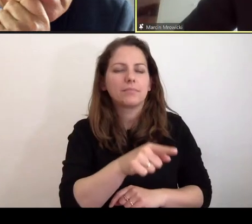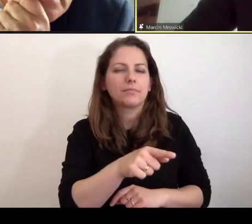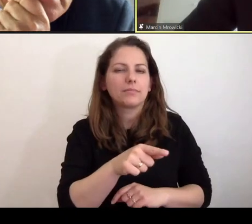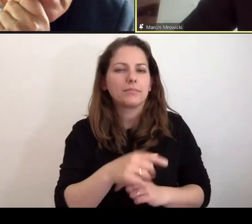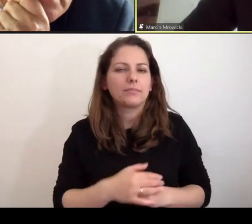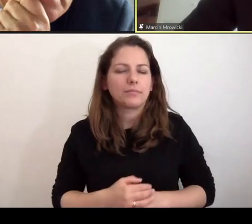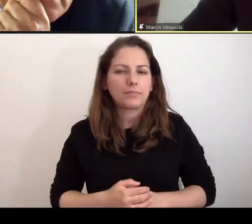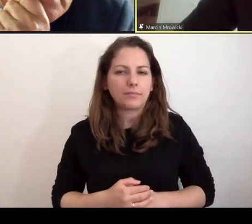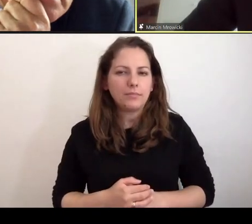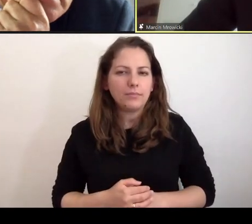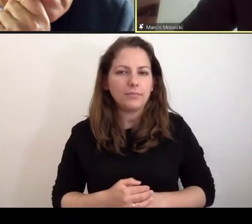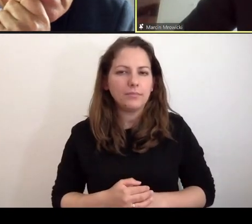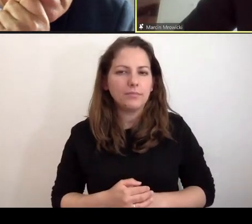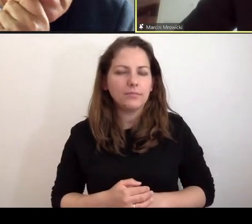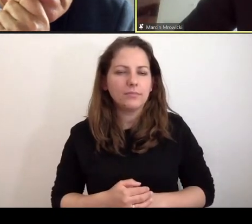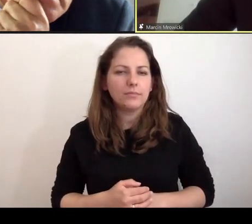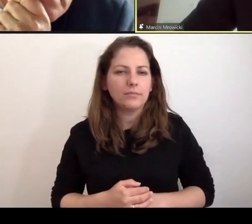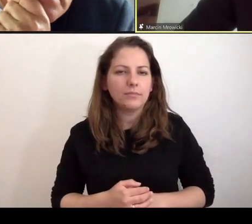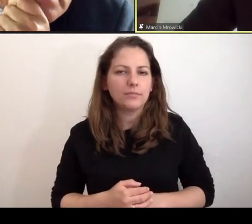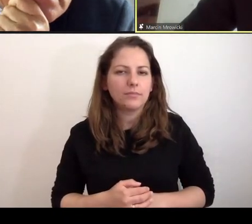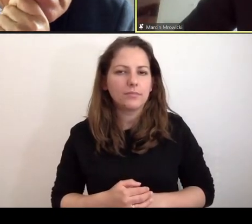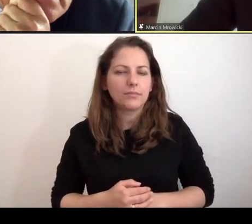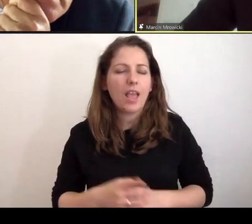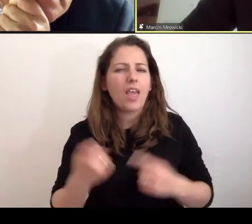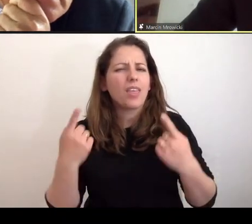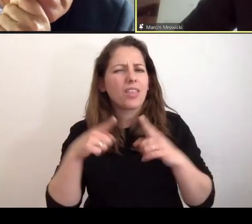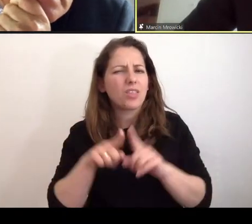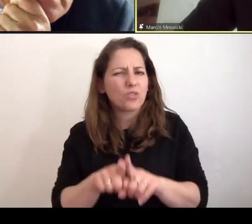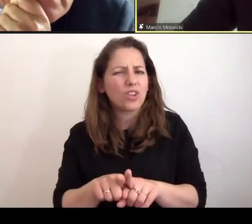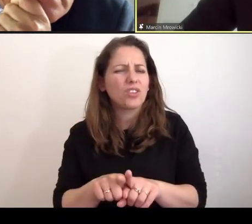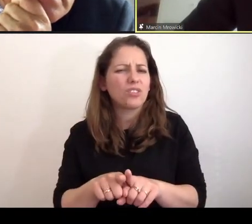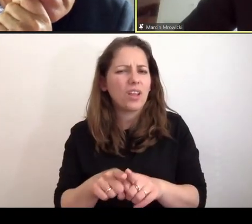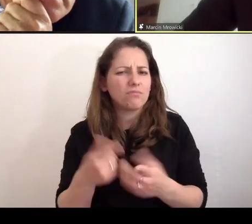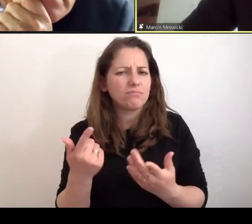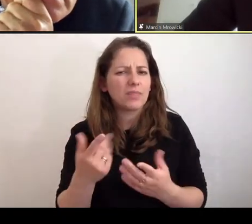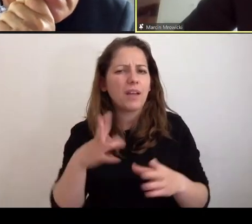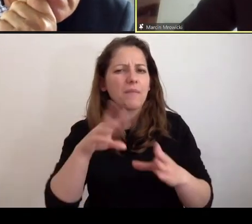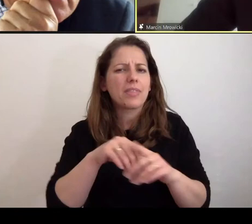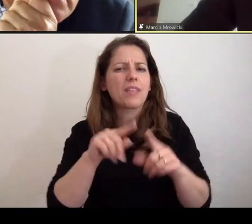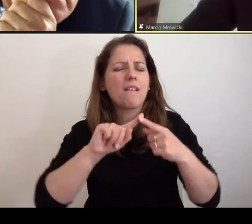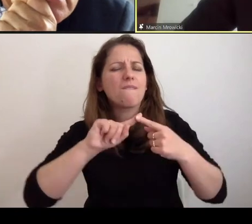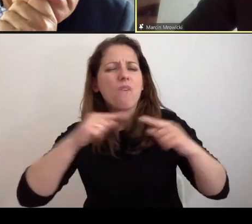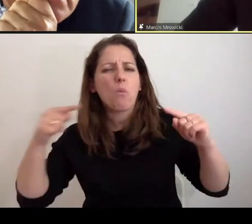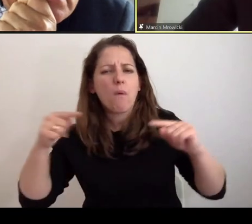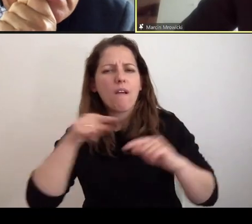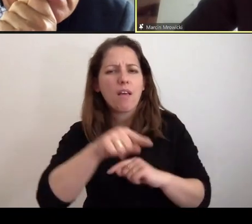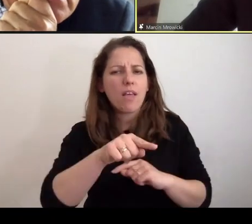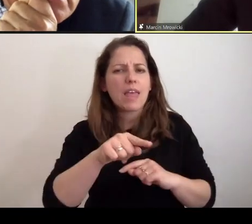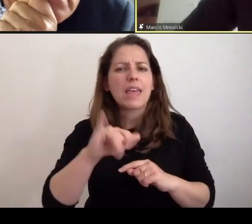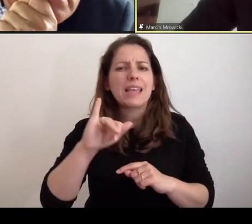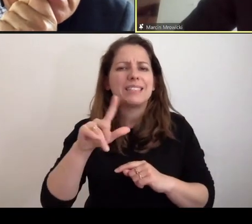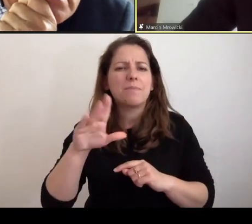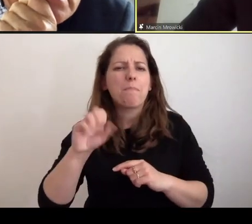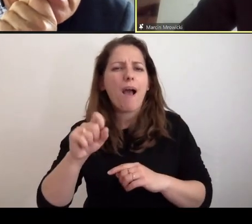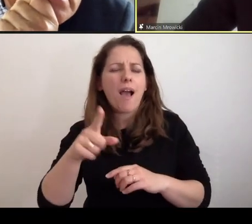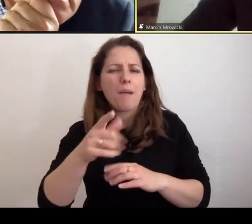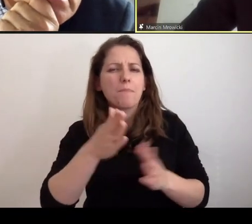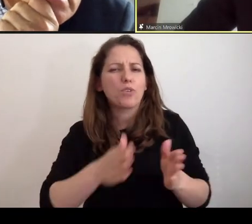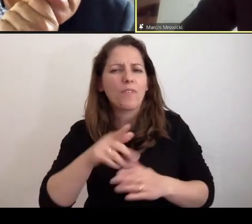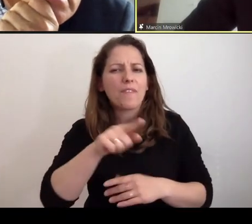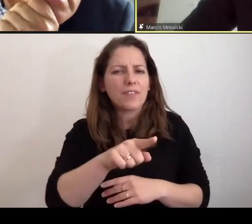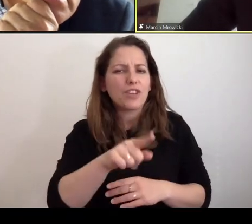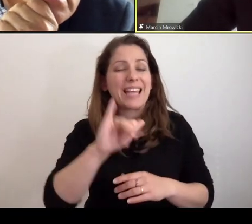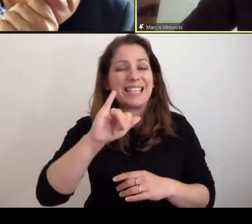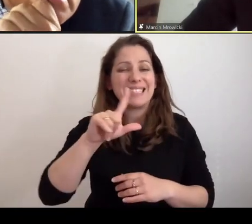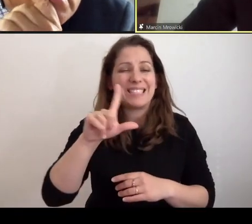statucie rzymskim. Jednocześnie zawarte jest sformułowanie, że Izba Przygotowawcza w art. 60 statutu, że Izba